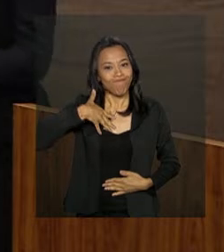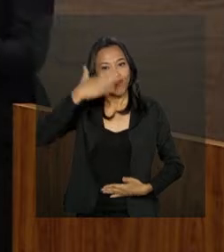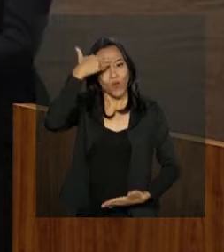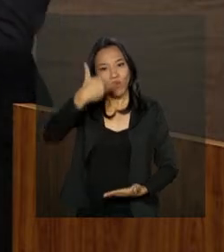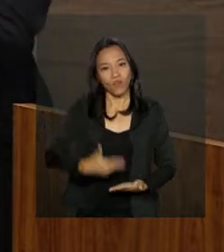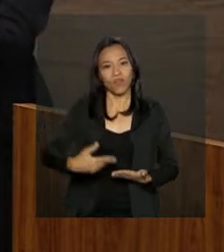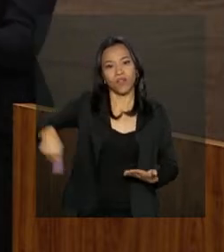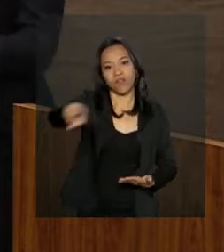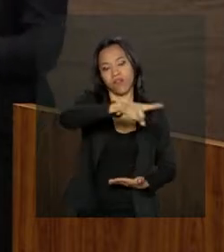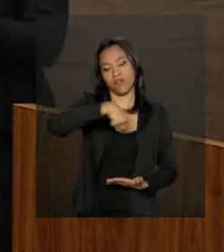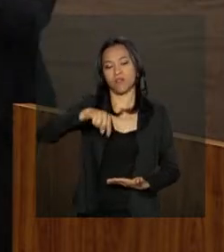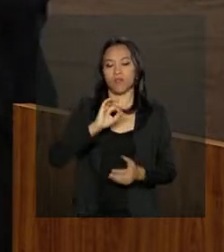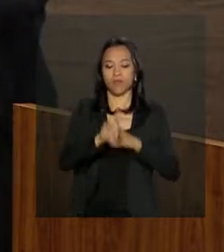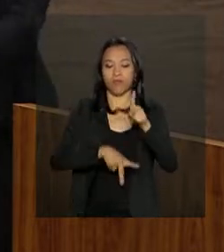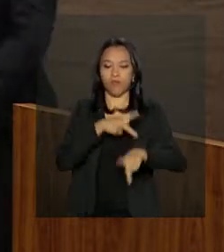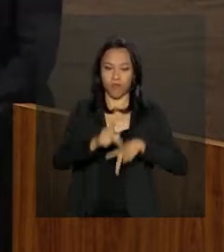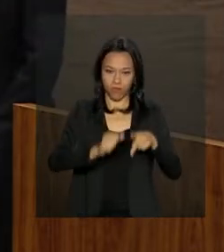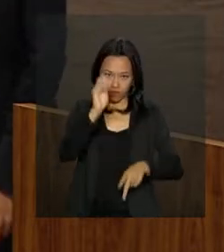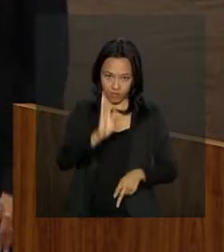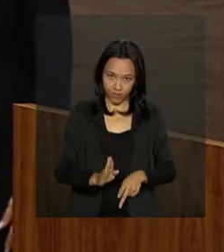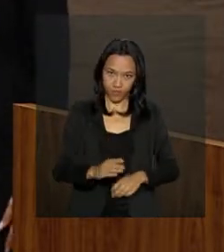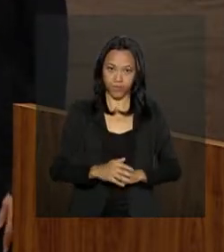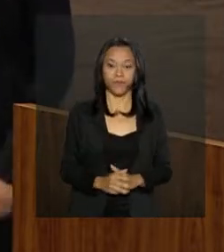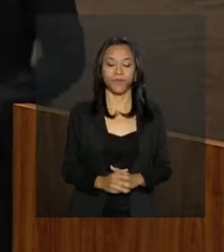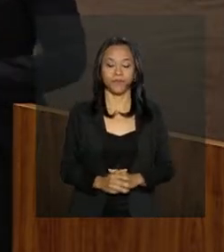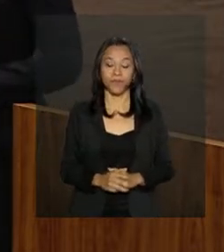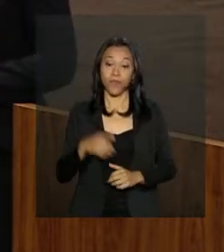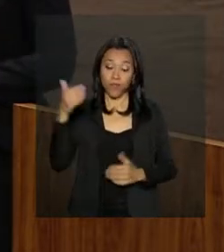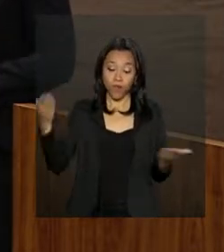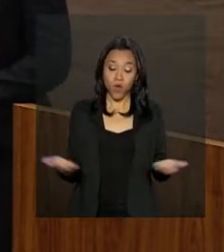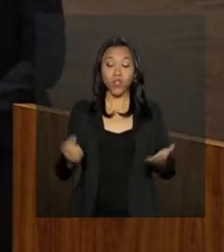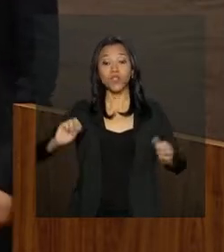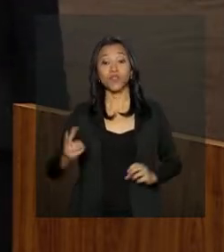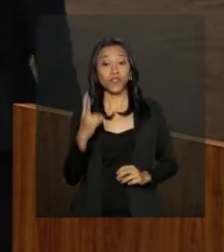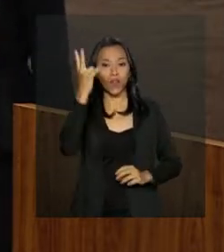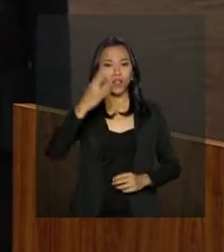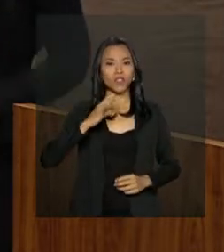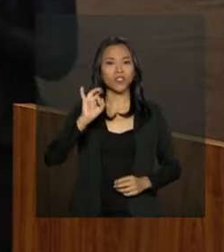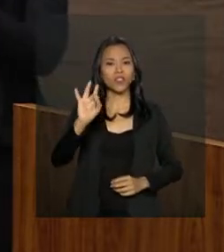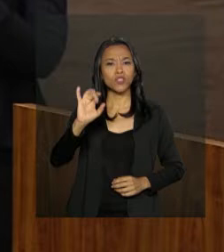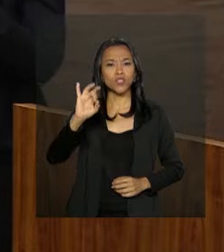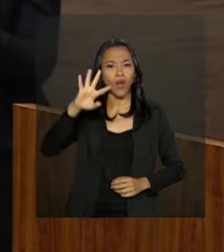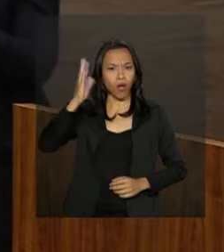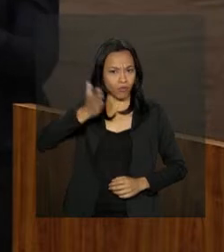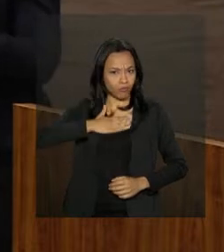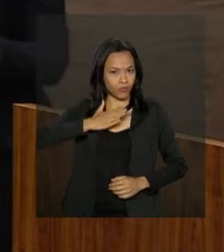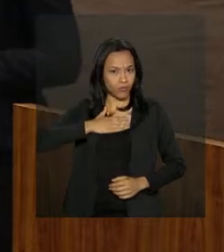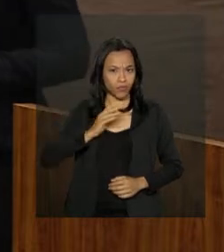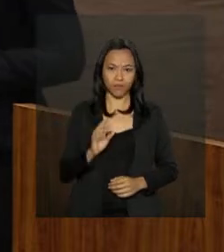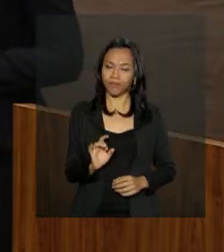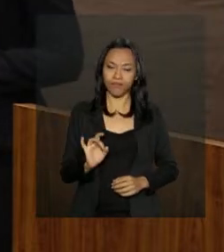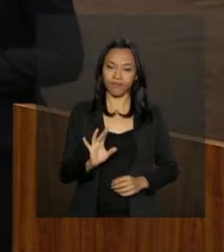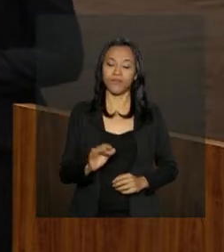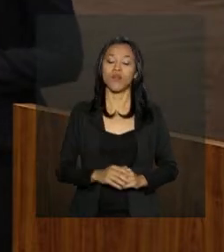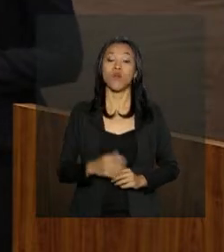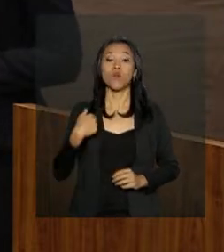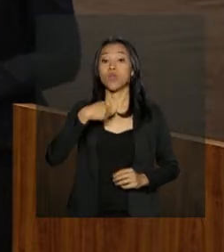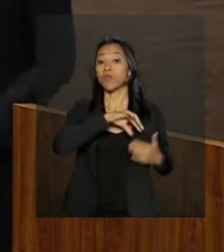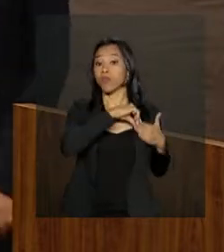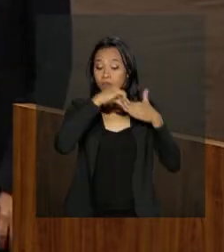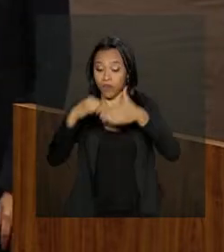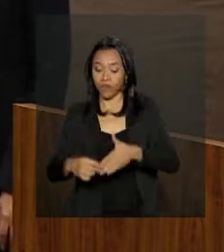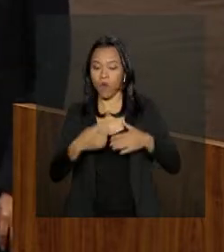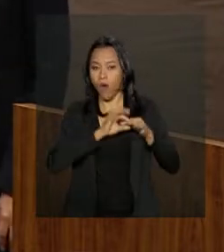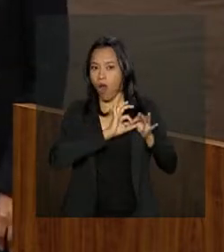demonstrada pelo povo brasileiro. Essa vitória não é só minha. O caminho que me trouxe aqui foi